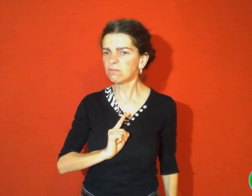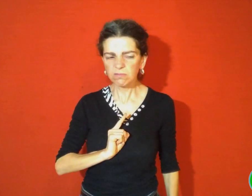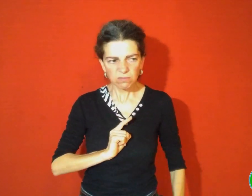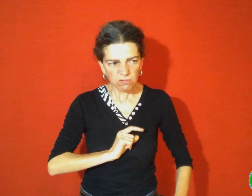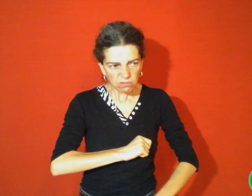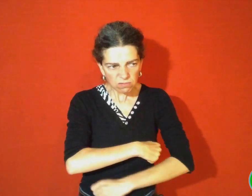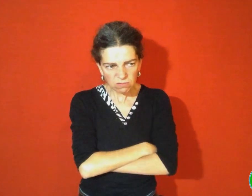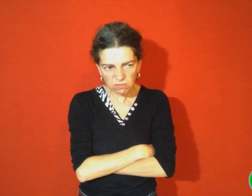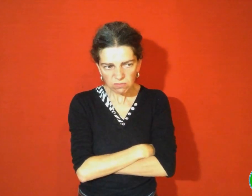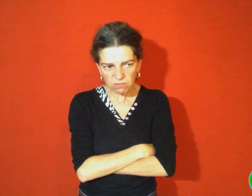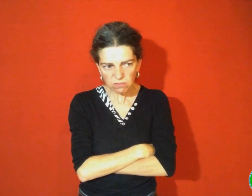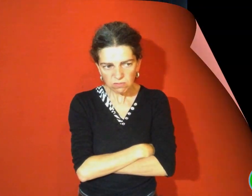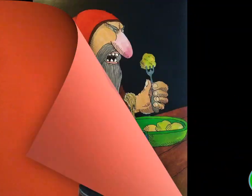dévore à belles dents. »